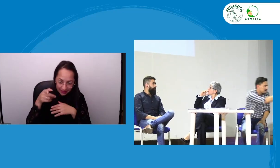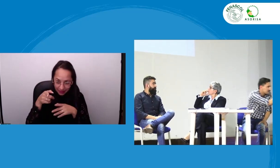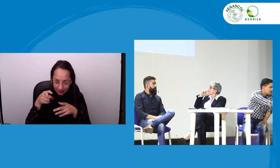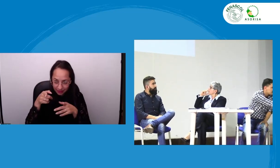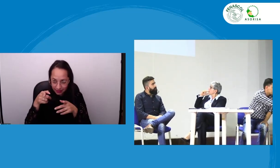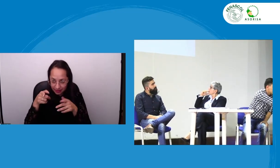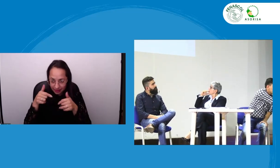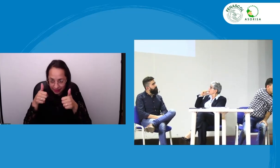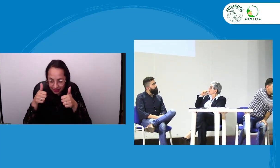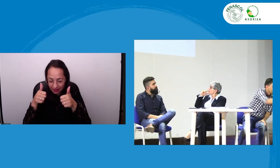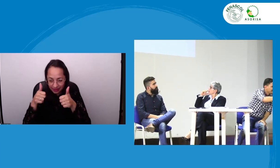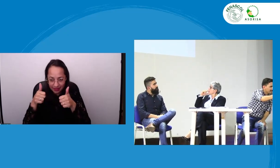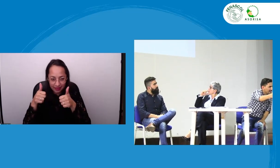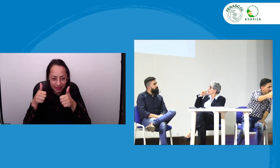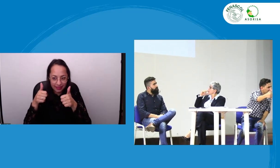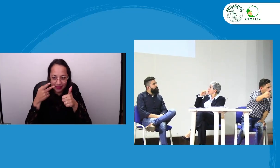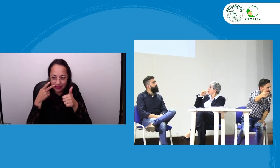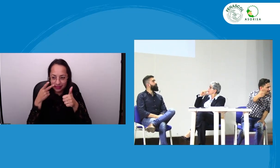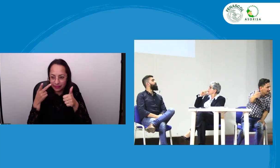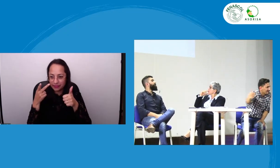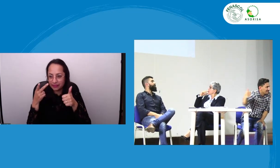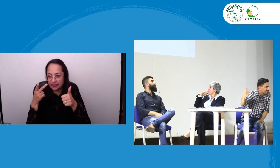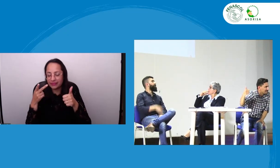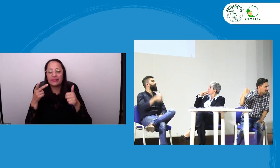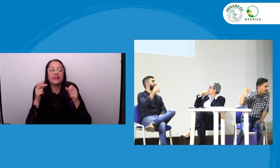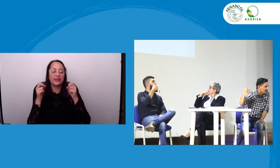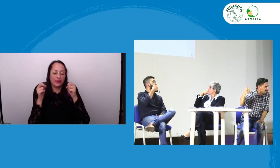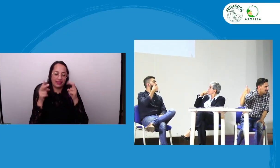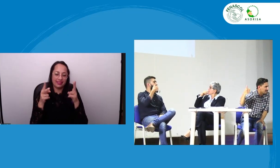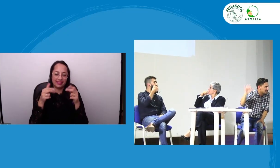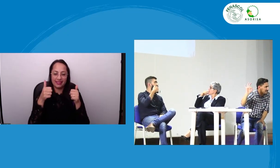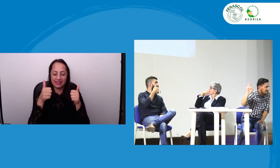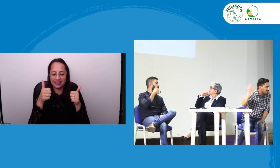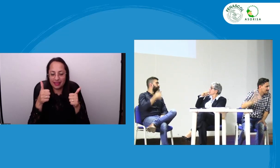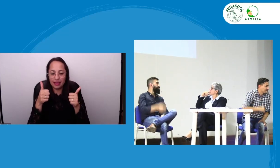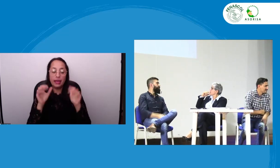bueno ¿puedo iniciar ya? ¿me ven bien? perfecto ok